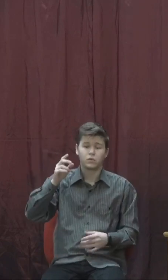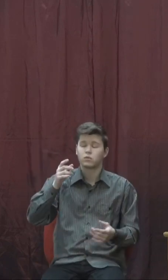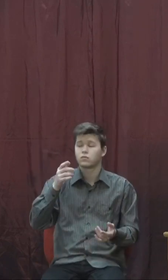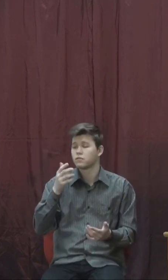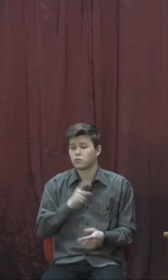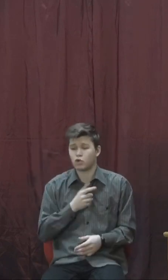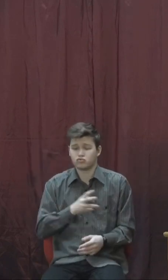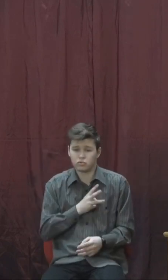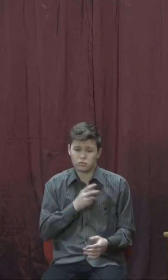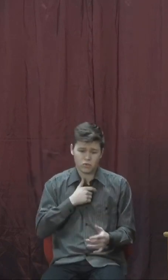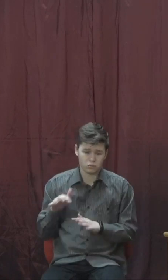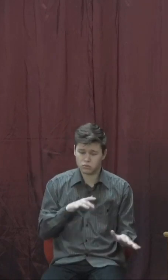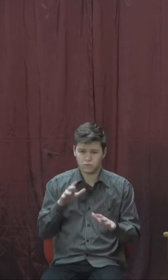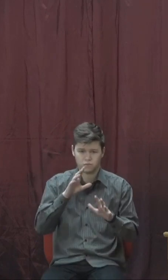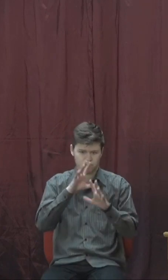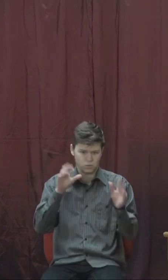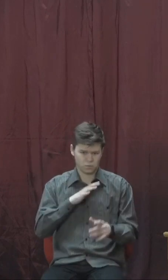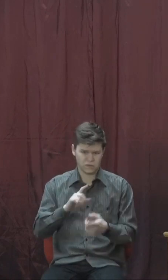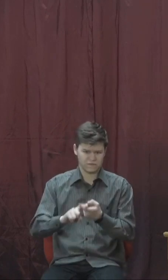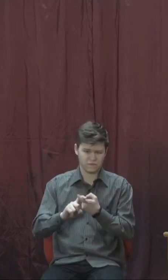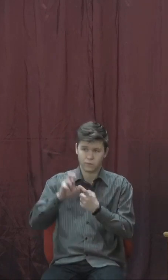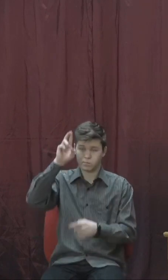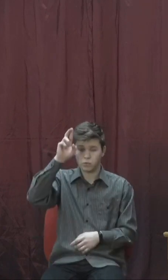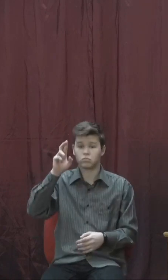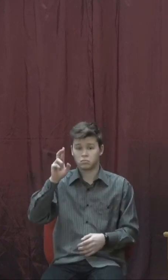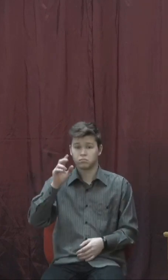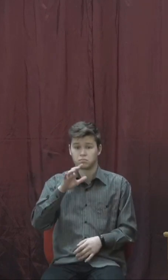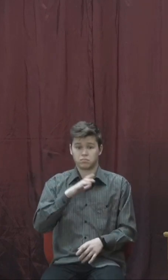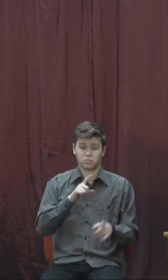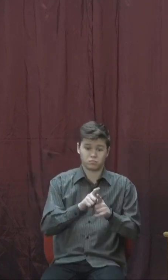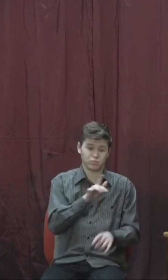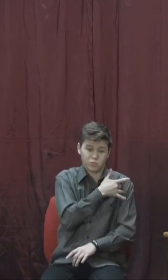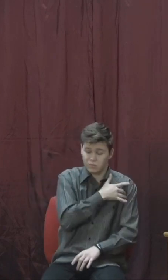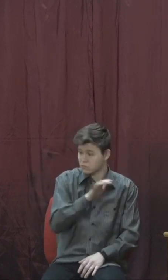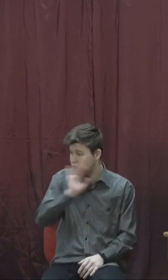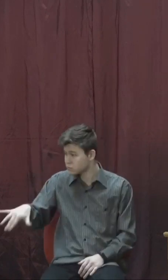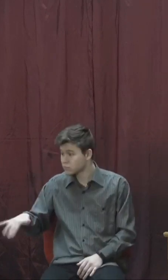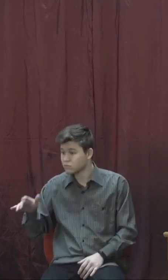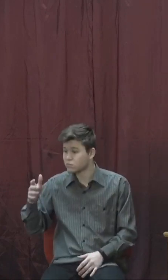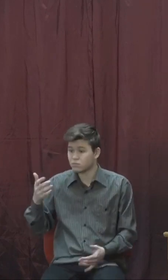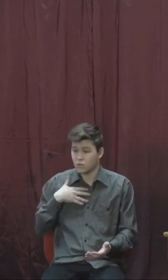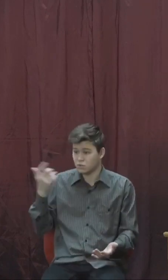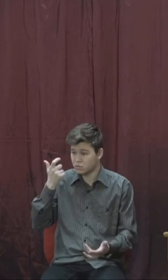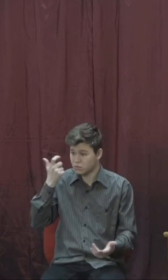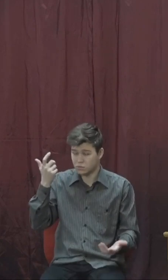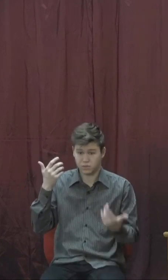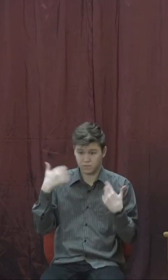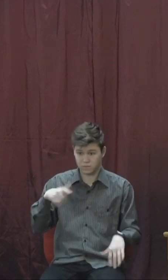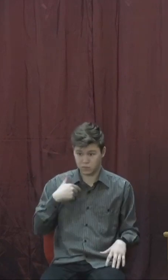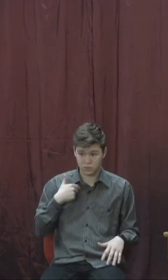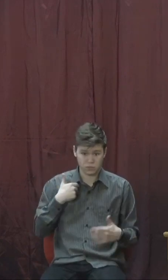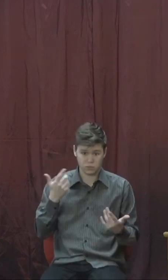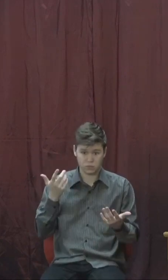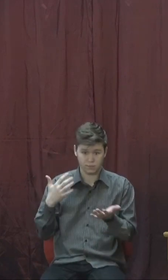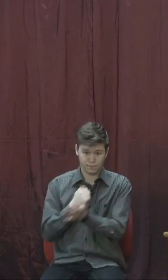велике, він не панікує. І до нього прибігає слуга, каже, пане, все, ми пропали. Що